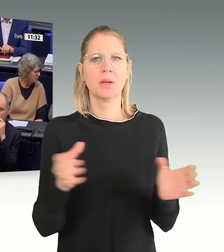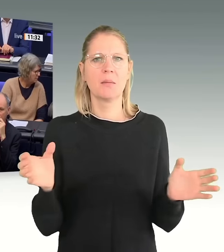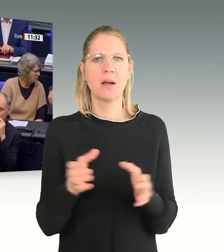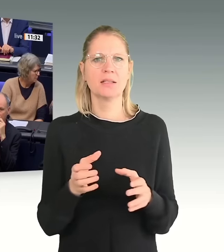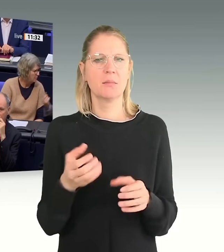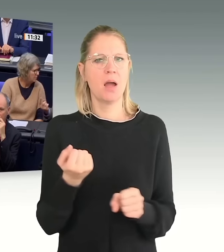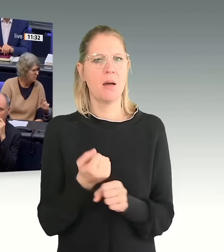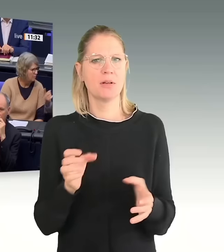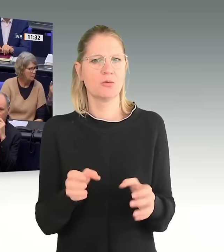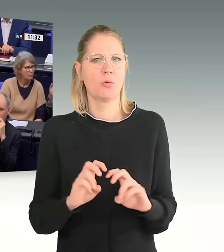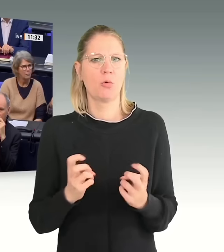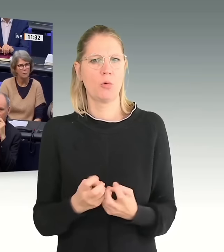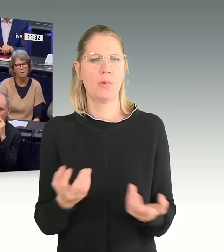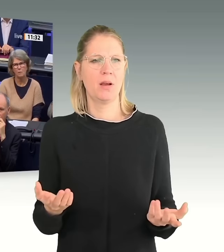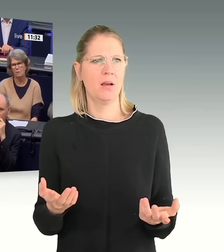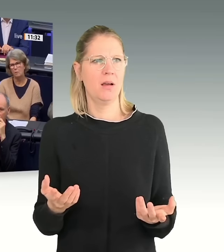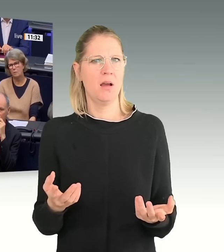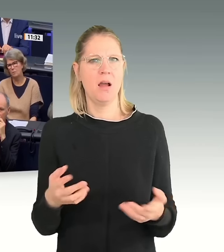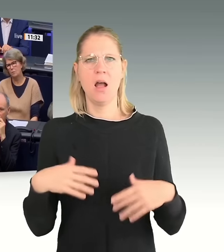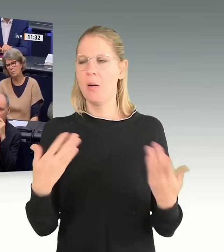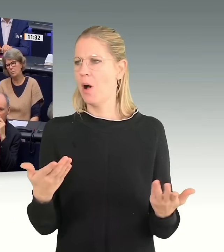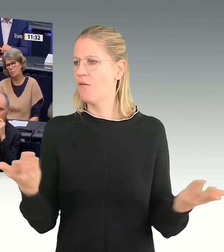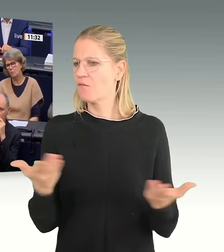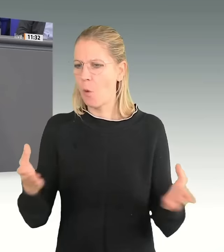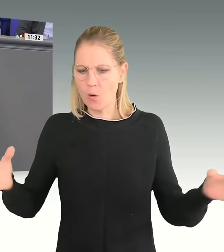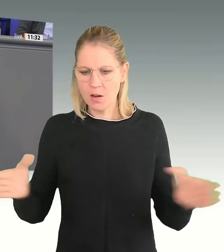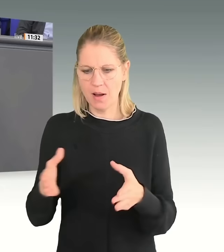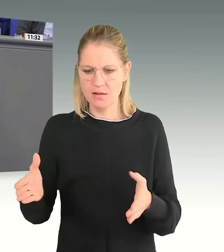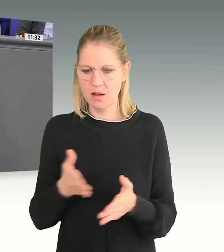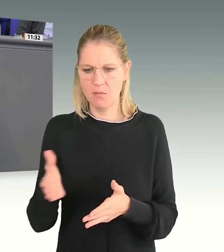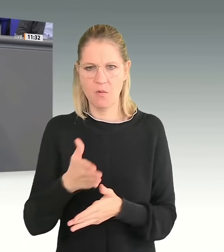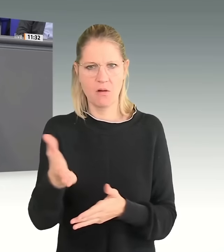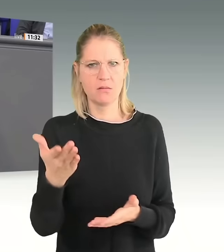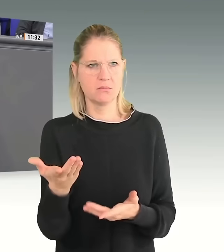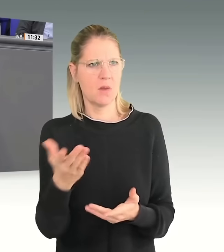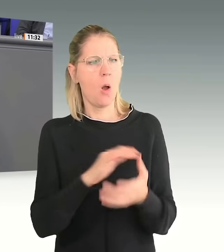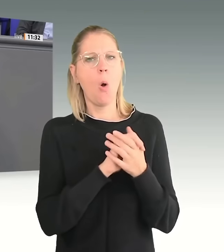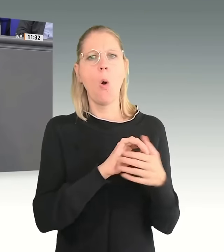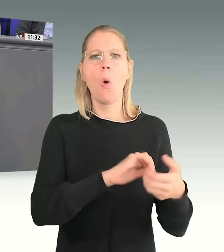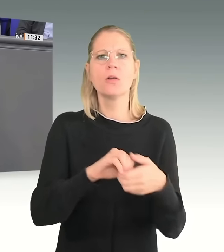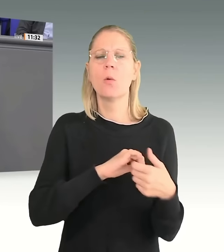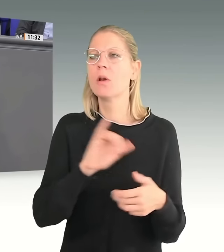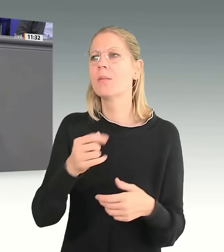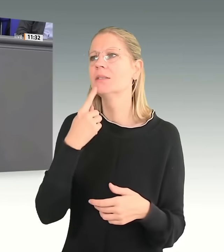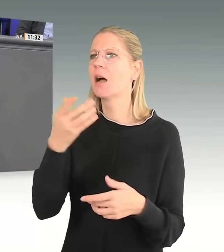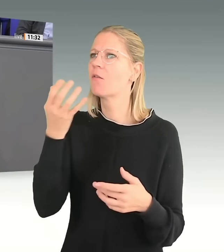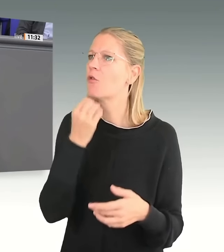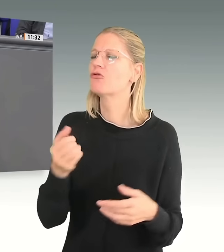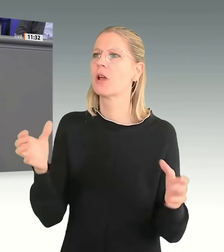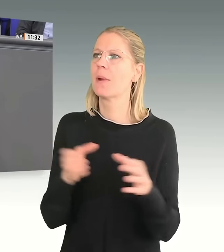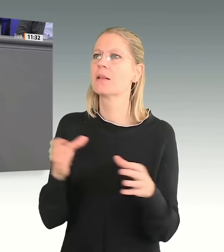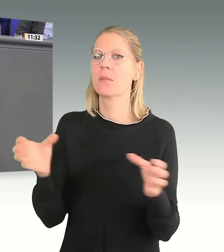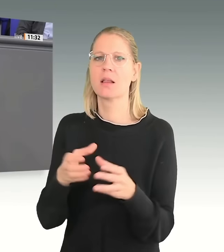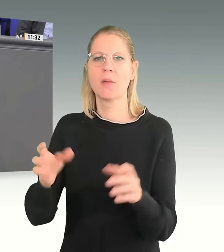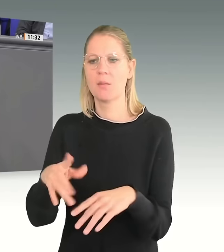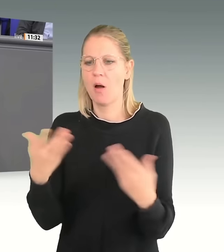gemeinsame Vorgehen, was die Union da so beschwört? Vielen Dank für die Frage, liebe Frau Kollegin. Wissen Sie, was